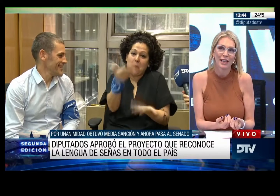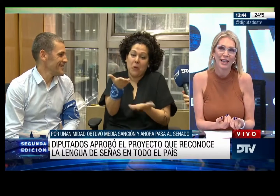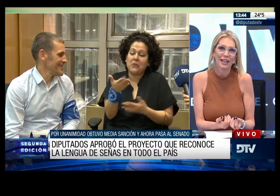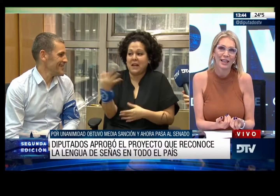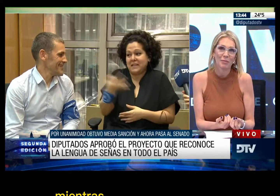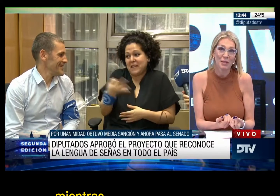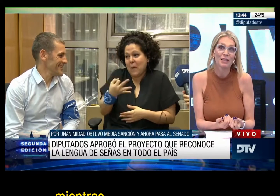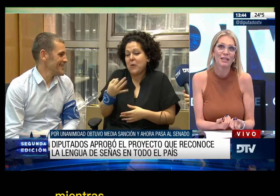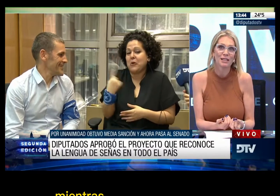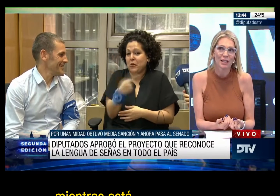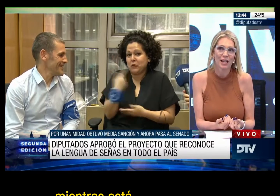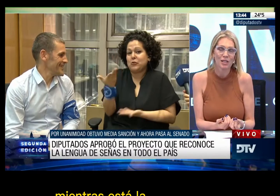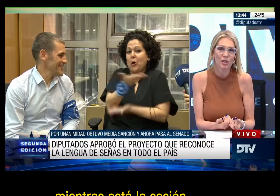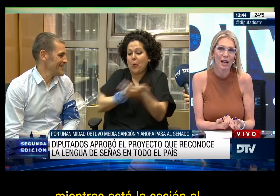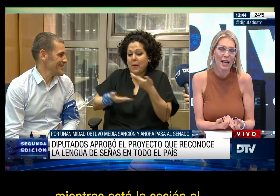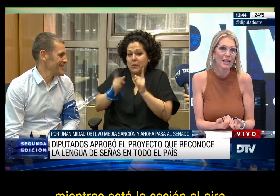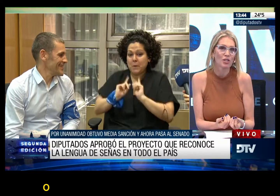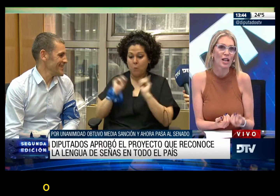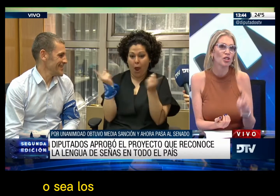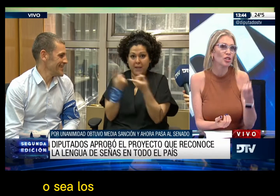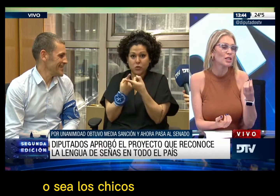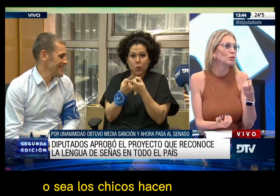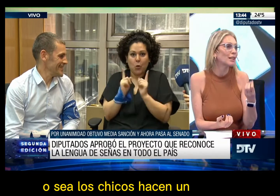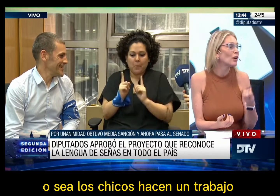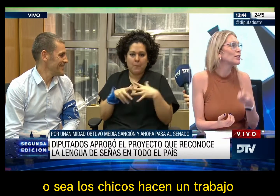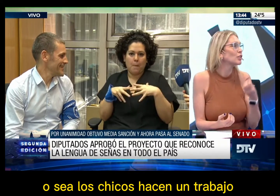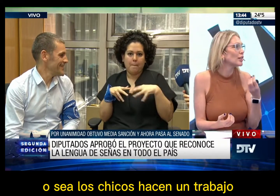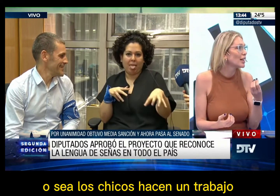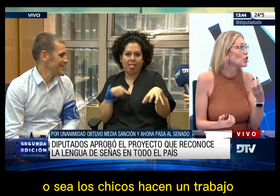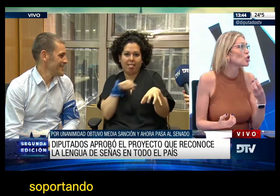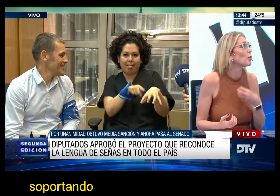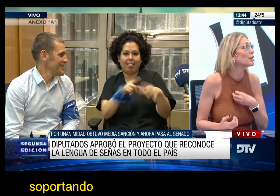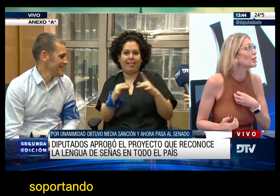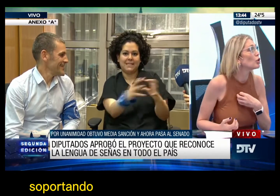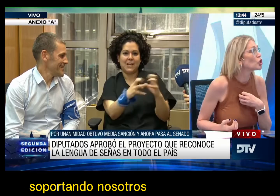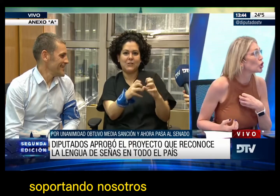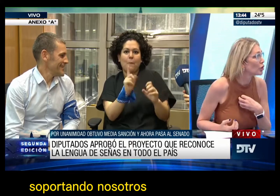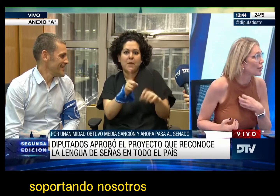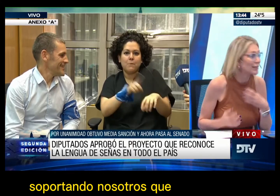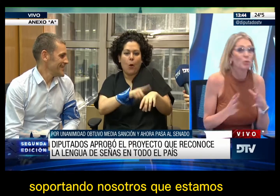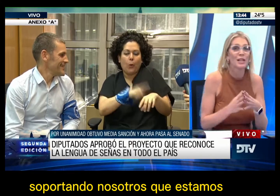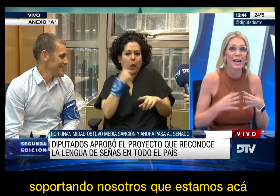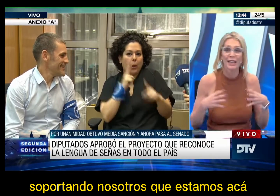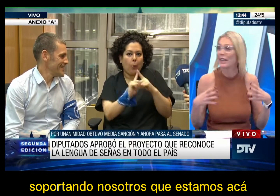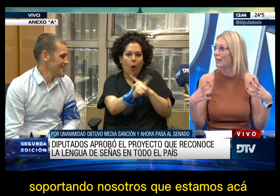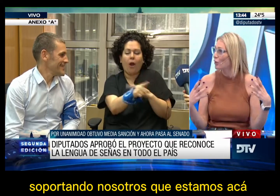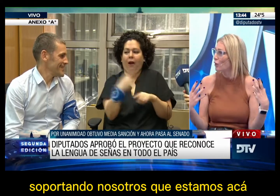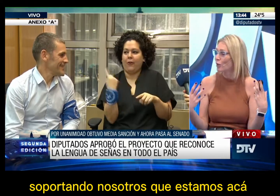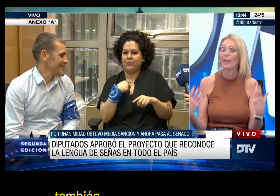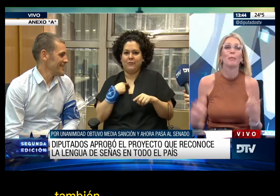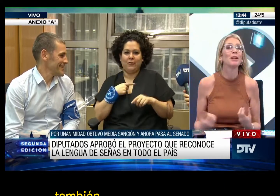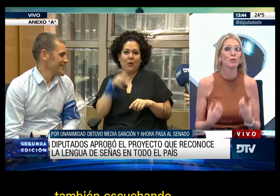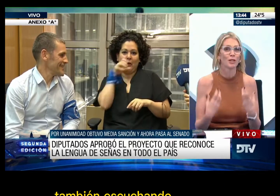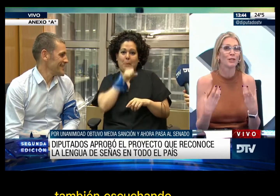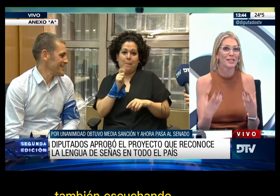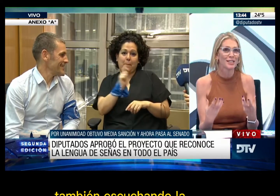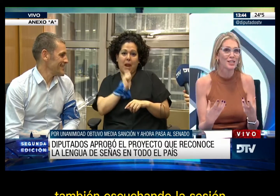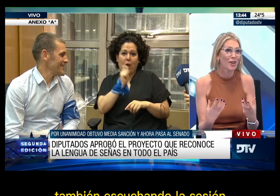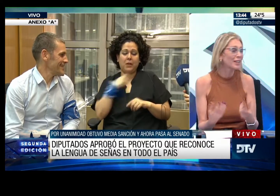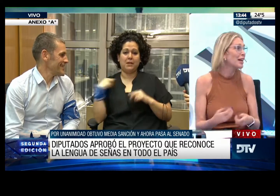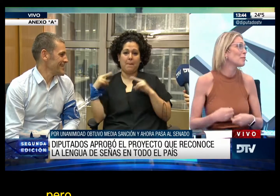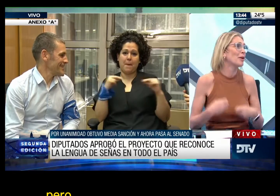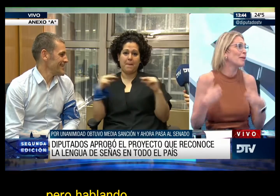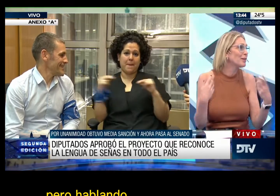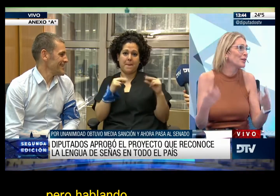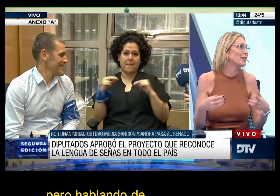mientras está la sesión al aire. O sea, los chicos hacen un trabajo extraordinario soportando a nosotros, que estamos acá en el escritorio, también escuchando la